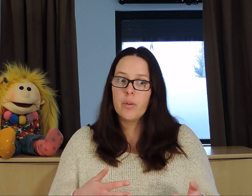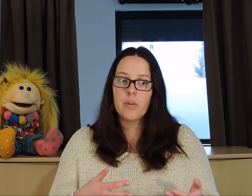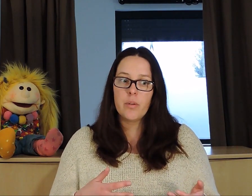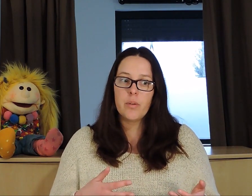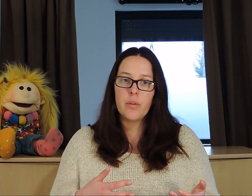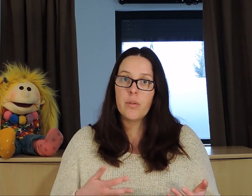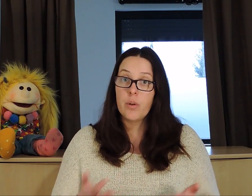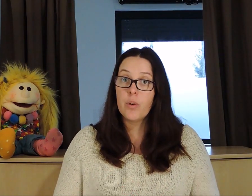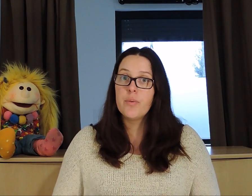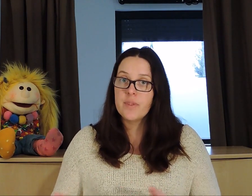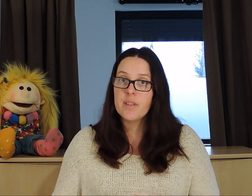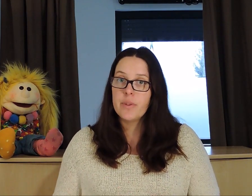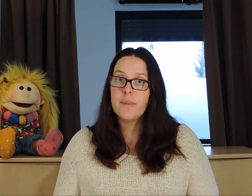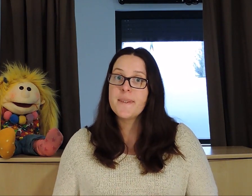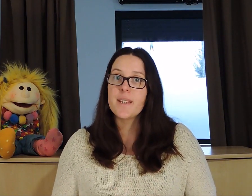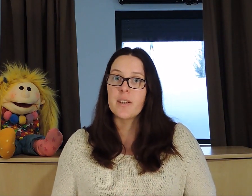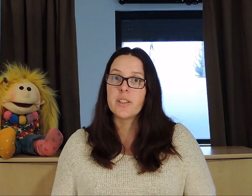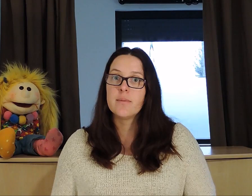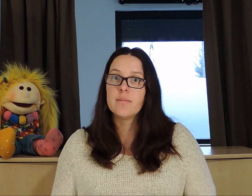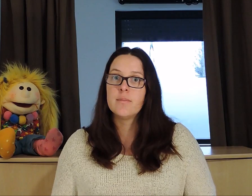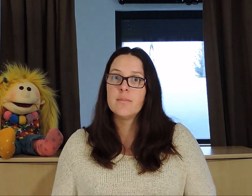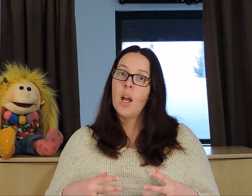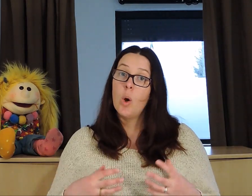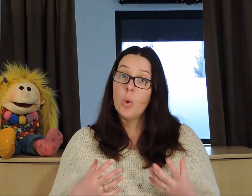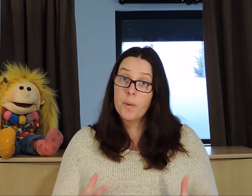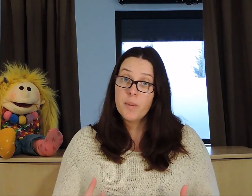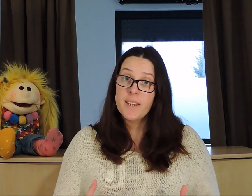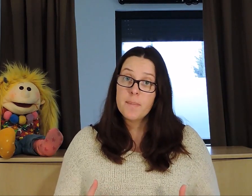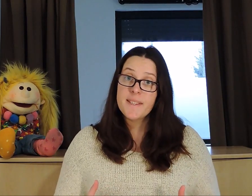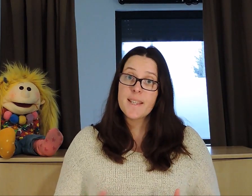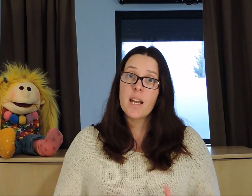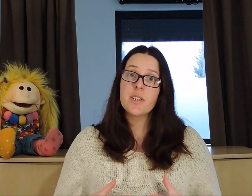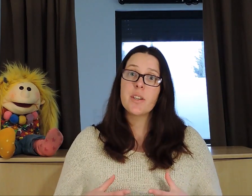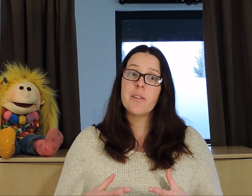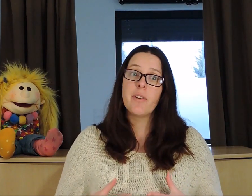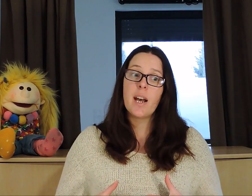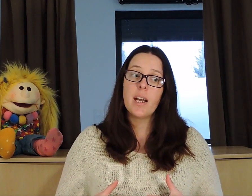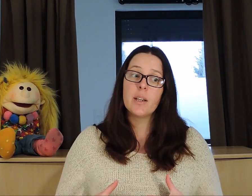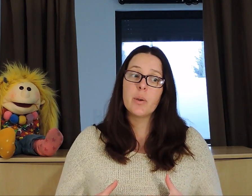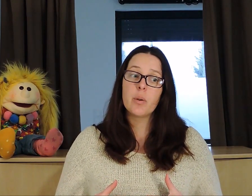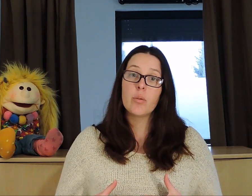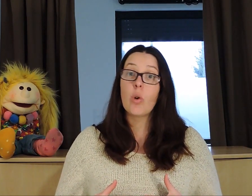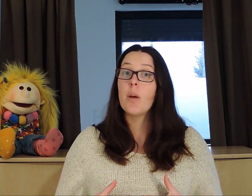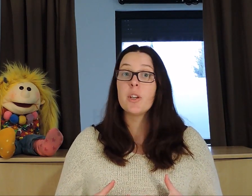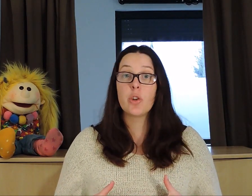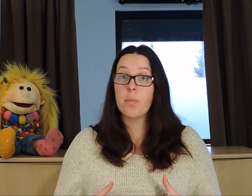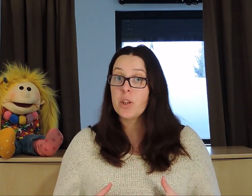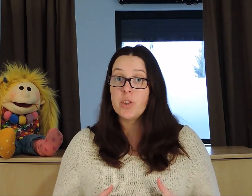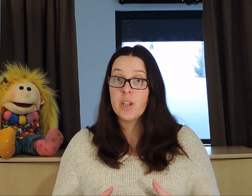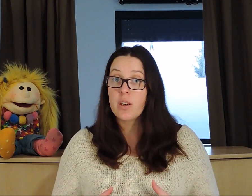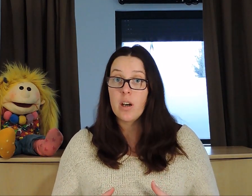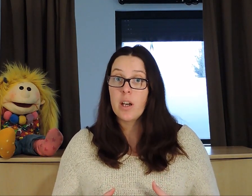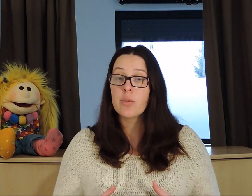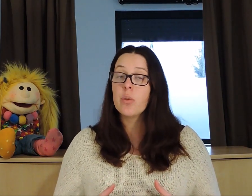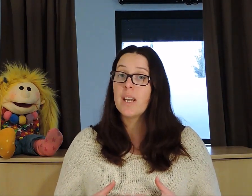refuser ce dépistage. Le premier dépistage va, dans la majeure partie des cas, être